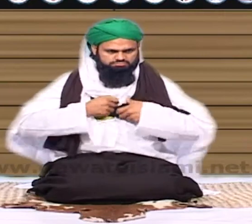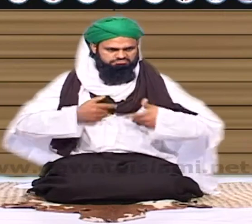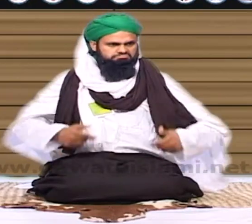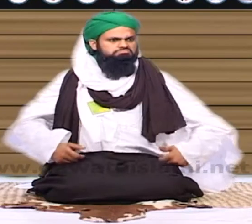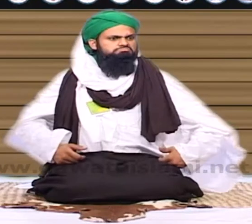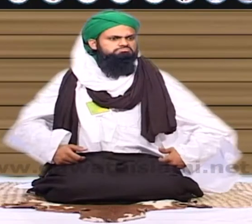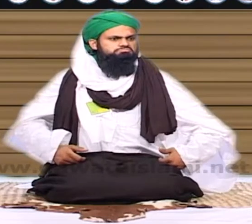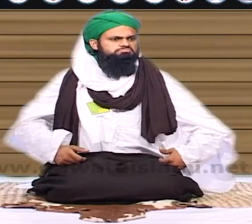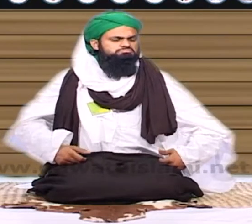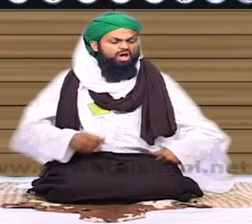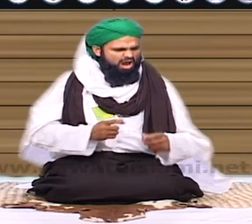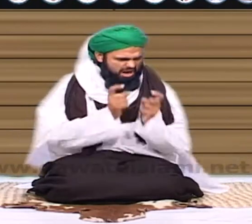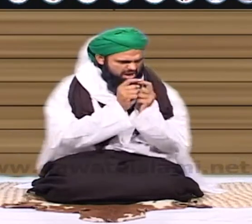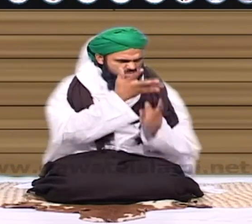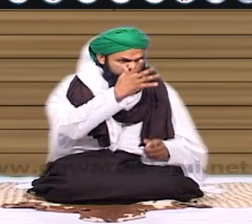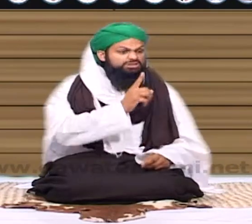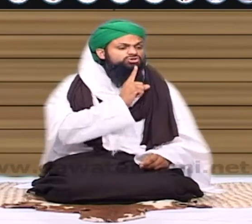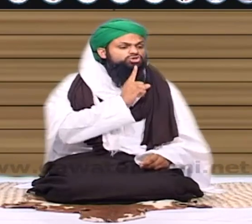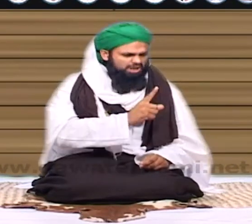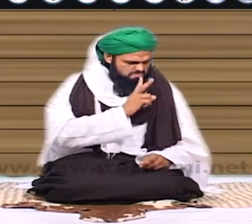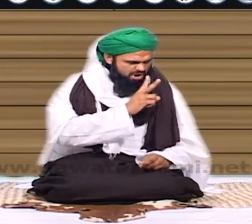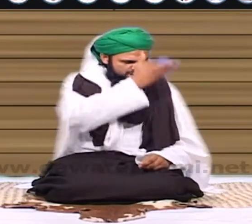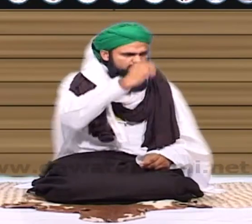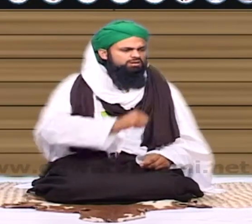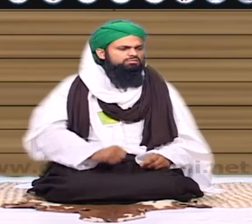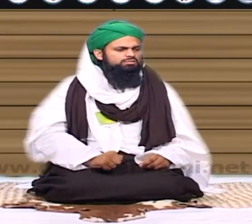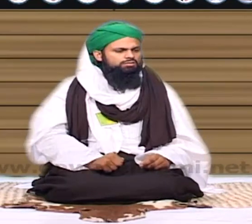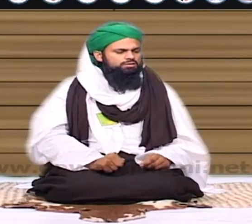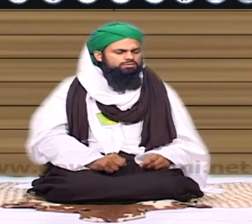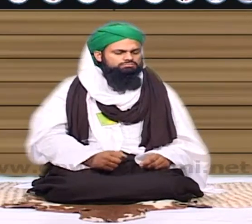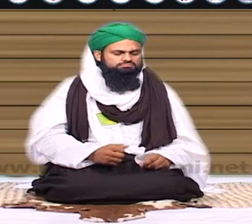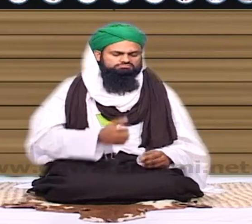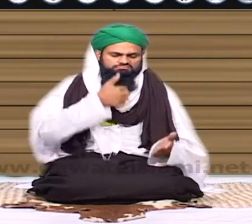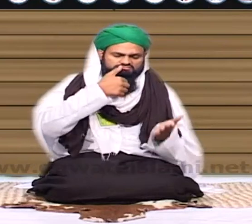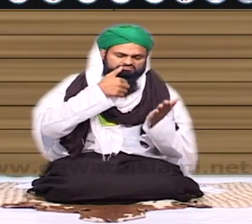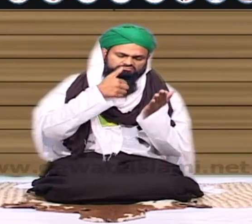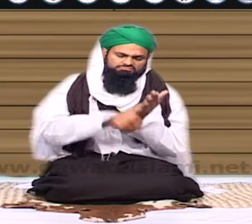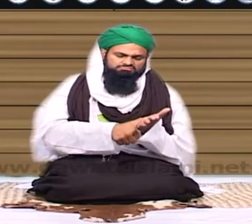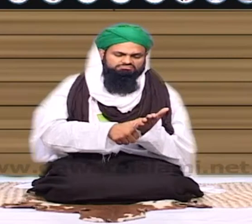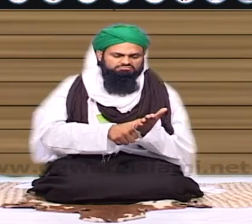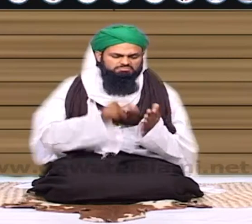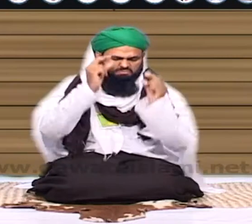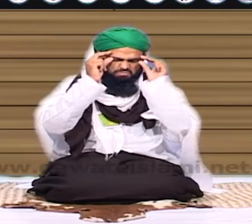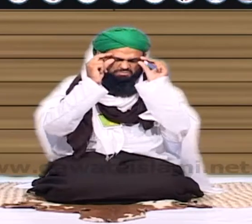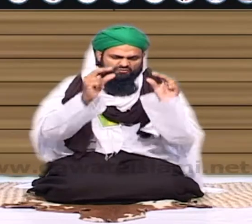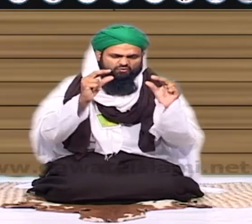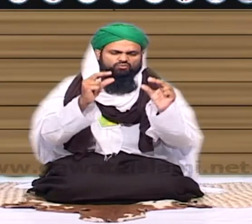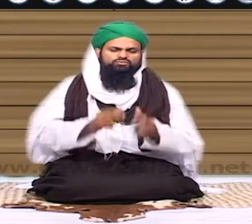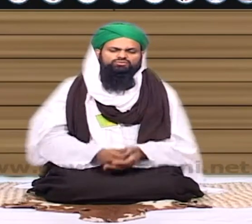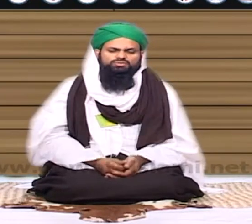چاہیے تو وہ سینہ تان کے کہتا ہے کہ میاں غیبت نہیں حقیقت ہے یعنی کہ ہما قطرے بھی آج کا دور